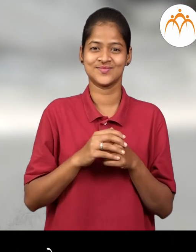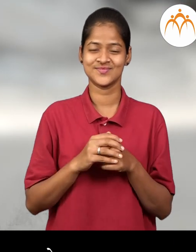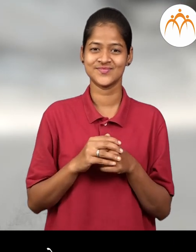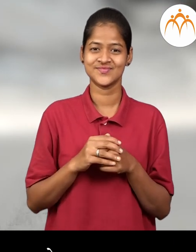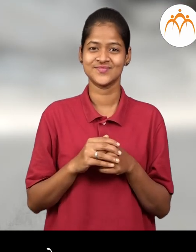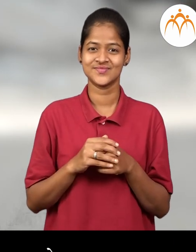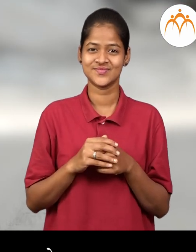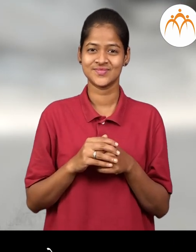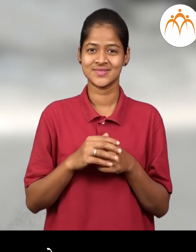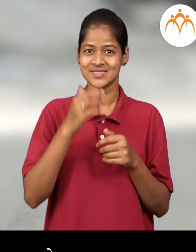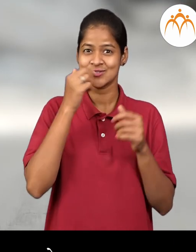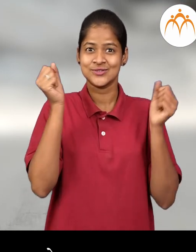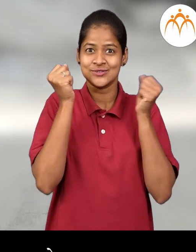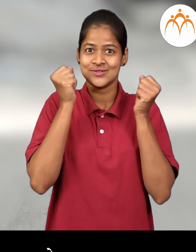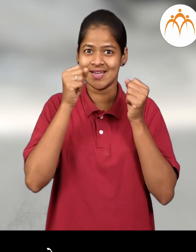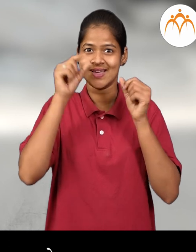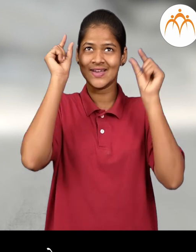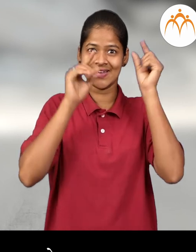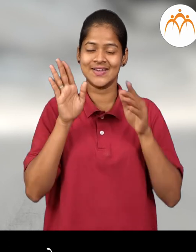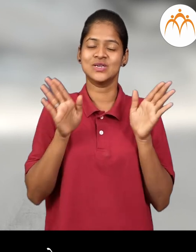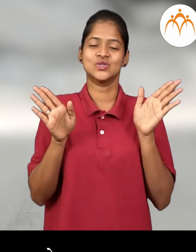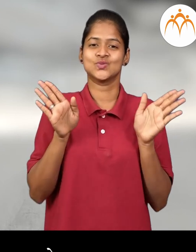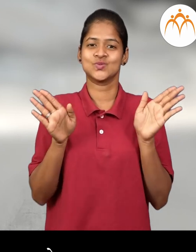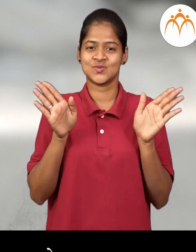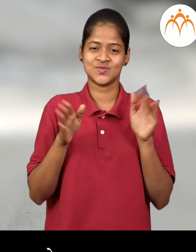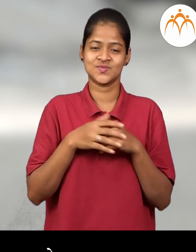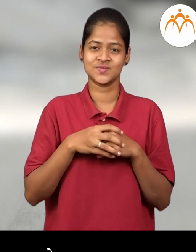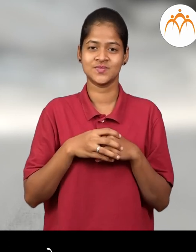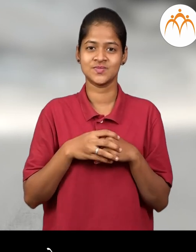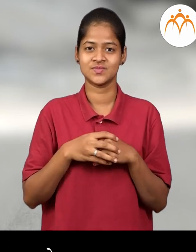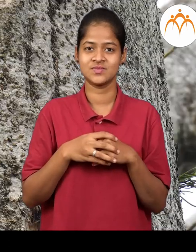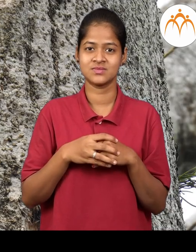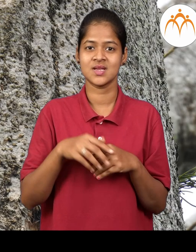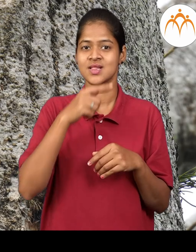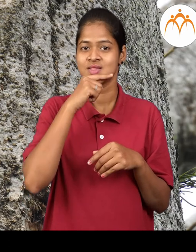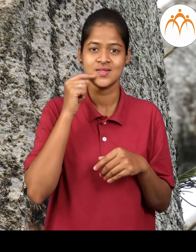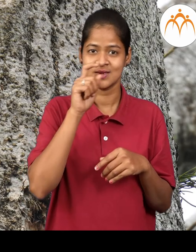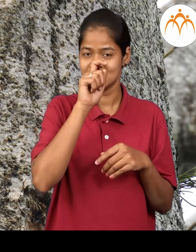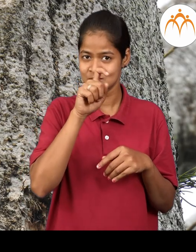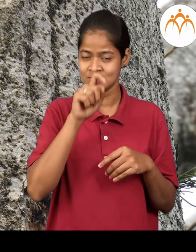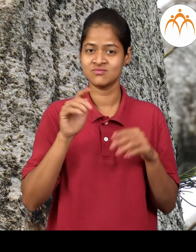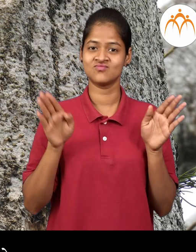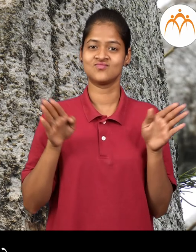पेंग्विन बरफाल प्रदेशात रहतो पोपट